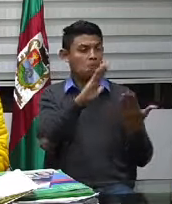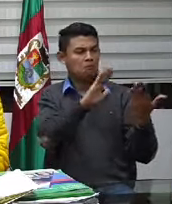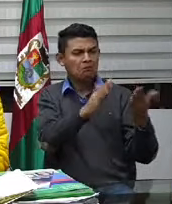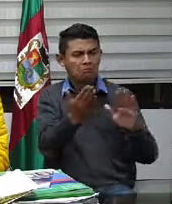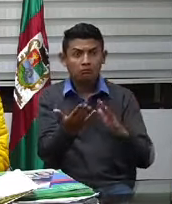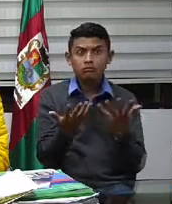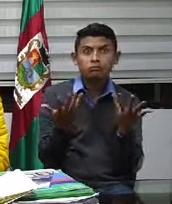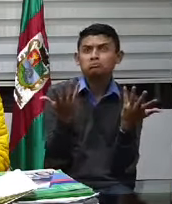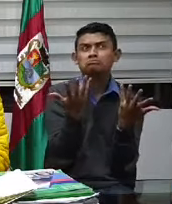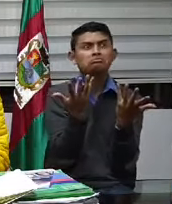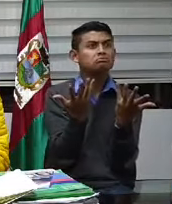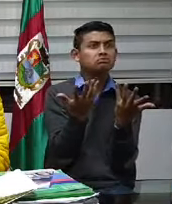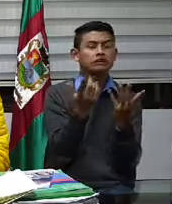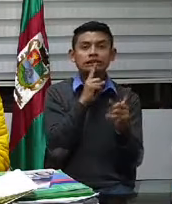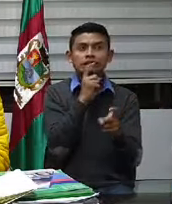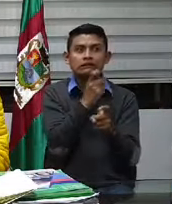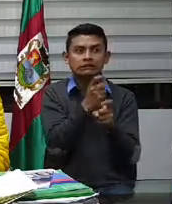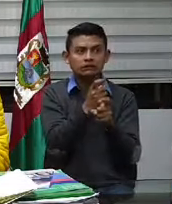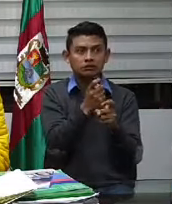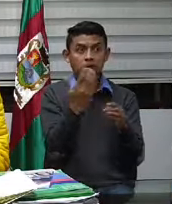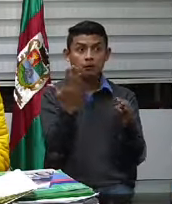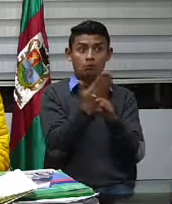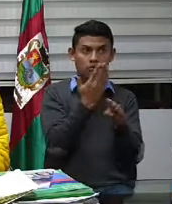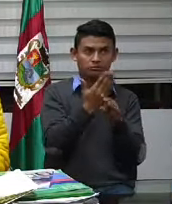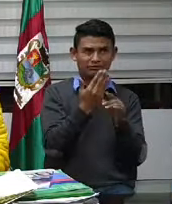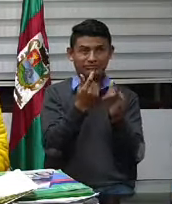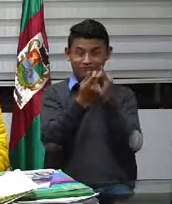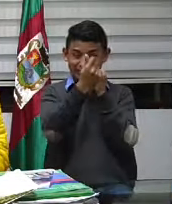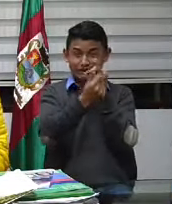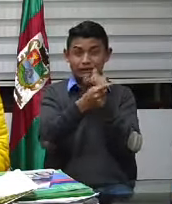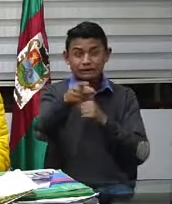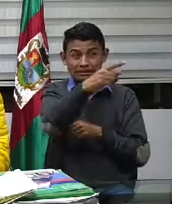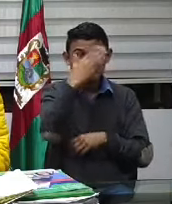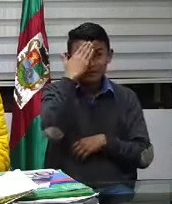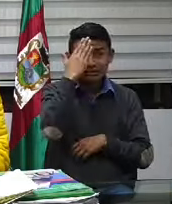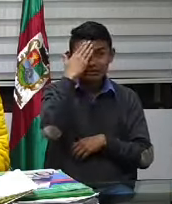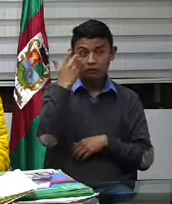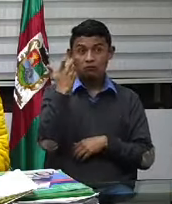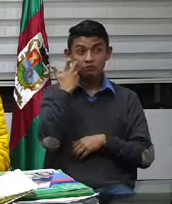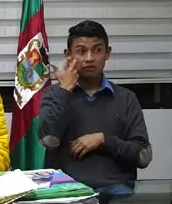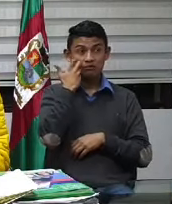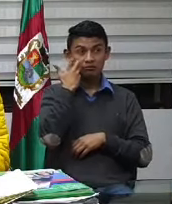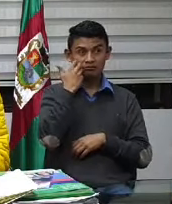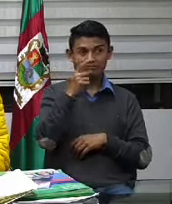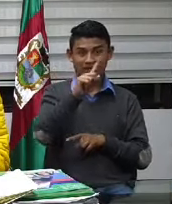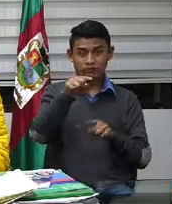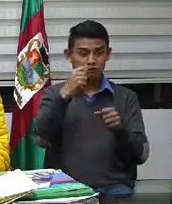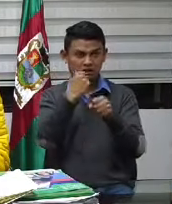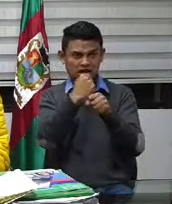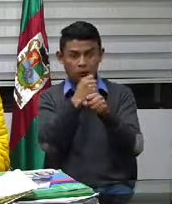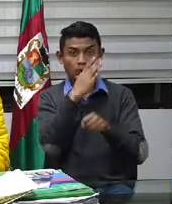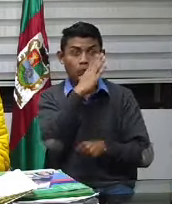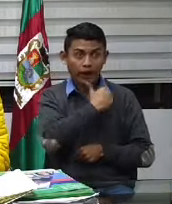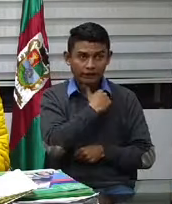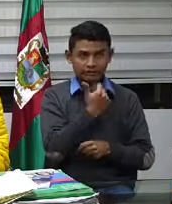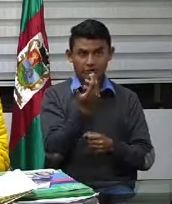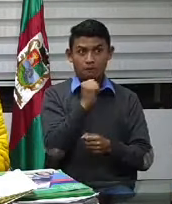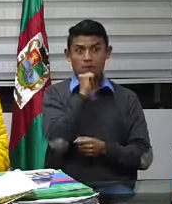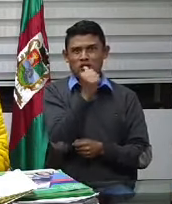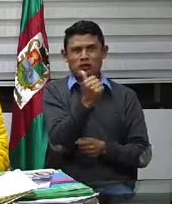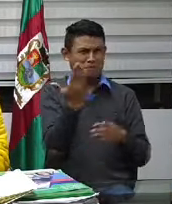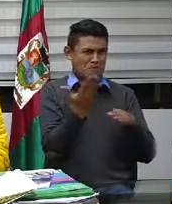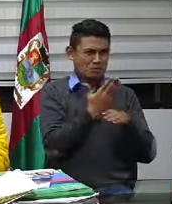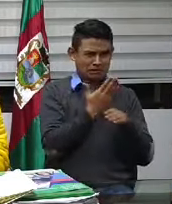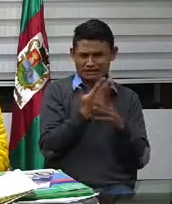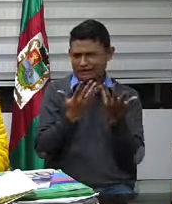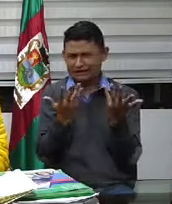sino también viene el problema económico que empieza a surgir. A mayor enfermedad, mayores días de no laborar, mayor eventual cierre de empresas.